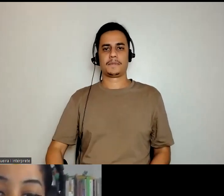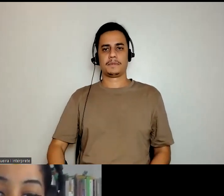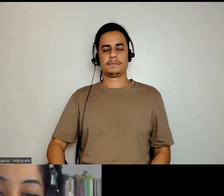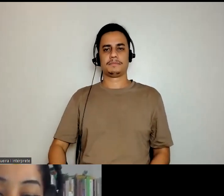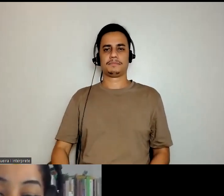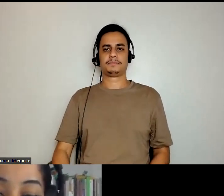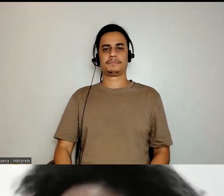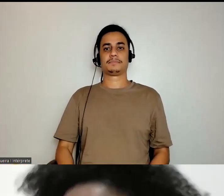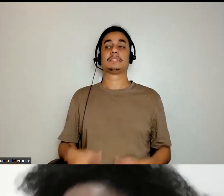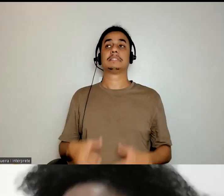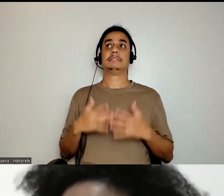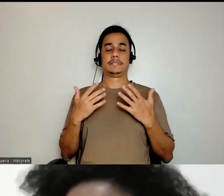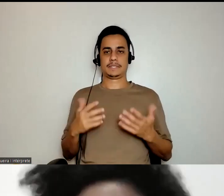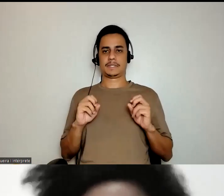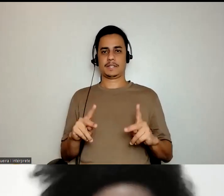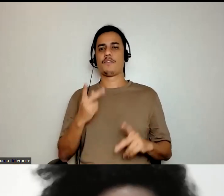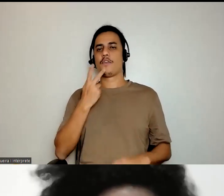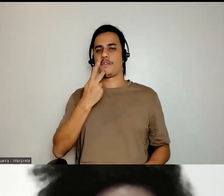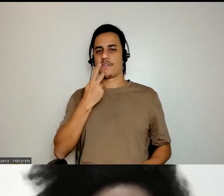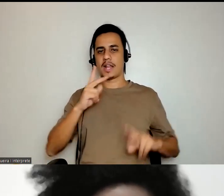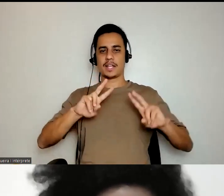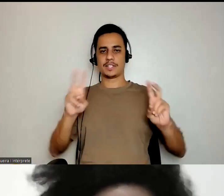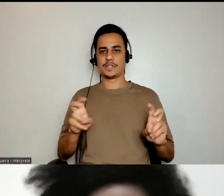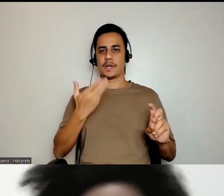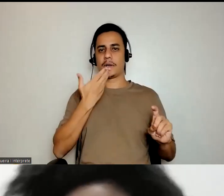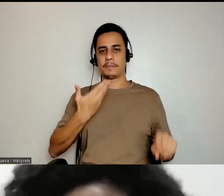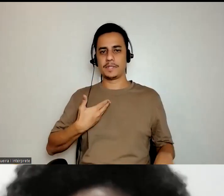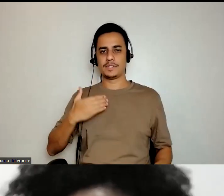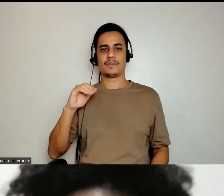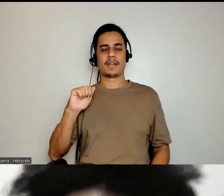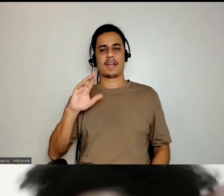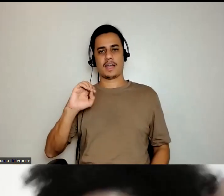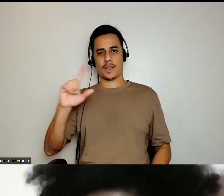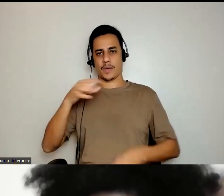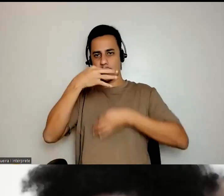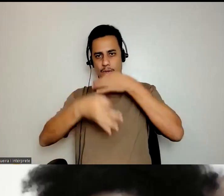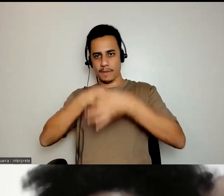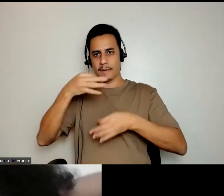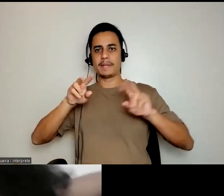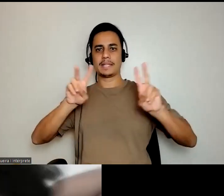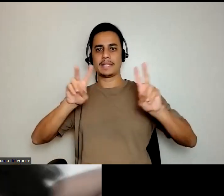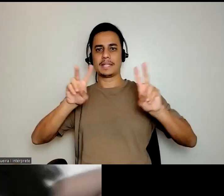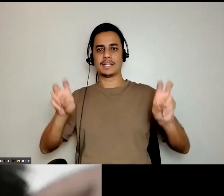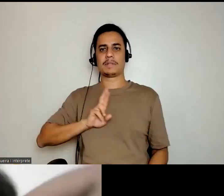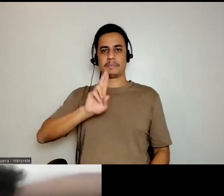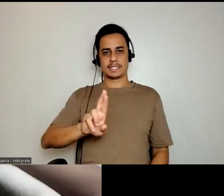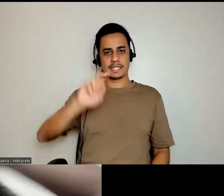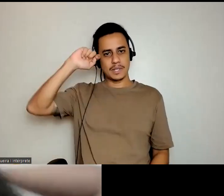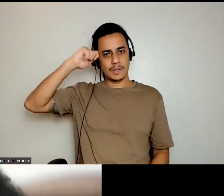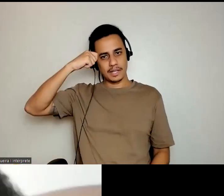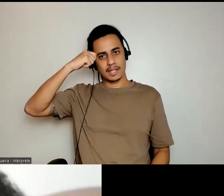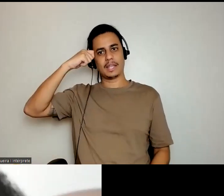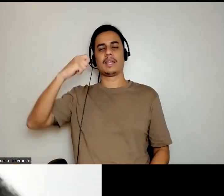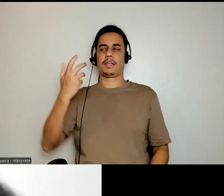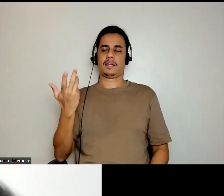Tá, eu vou falar um pouquinho sobre o pedido de Carol de comentar a pergunta sobre representação negra, especificamente,